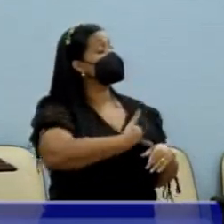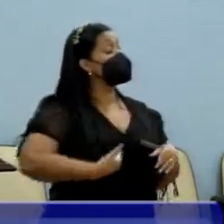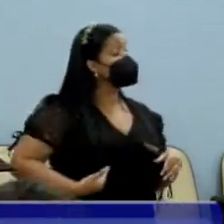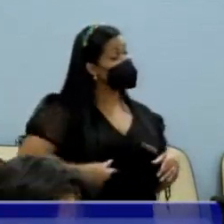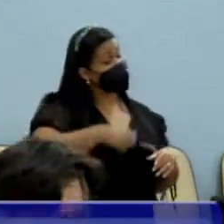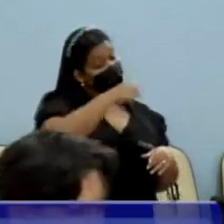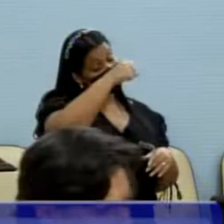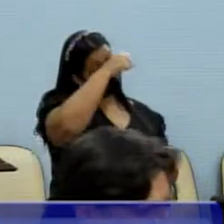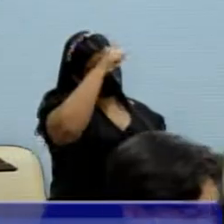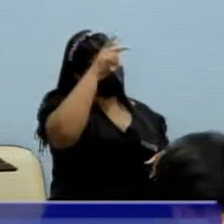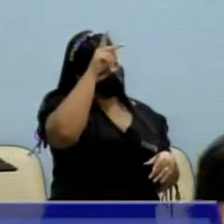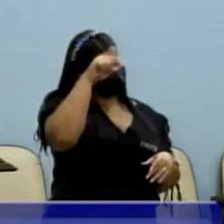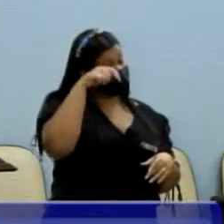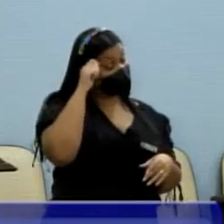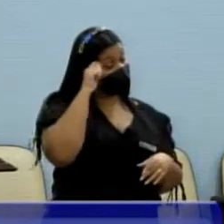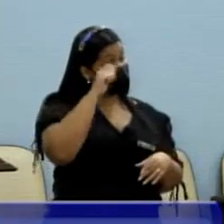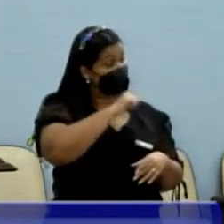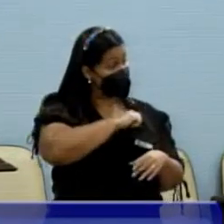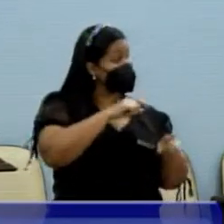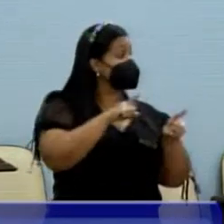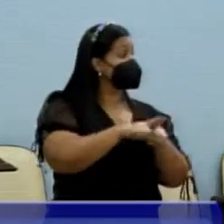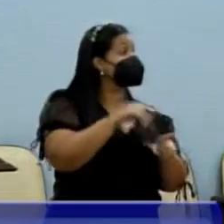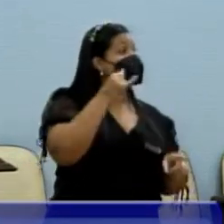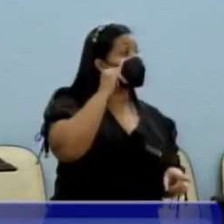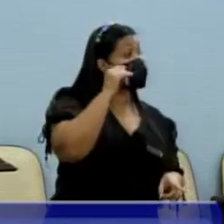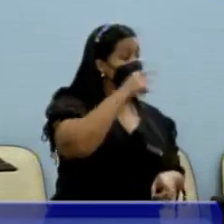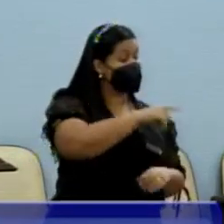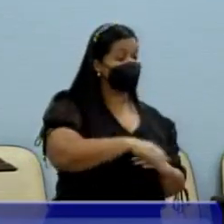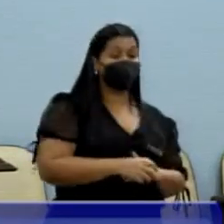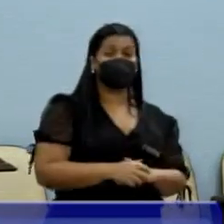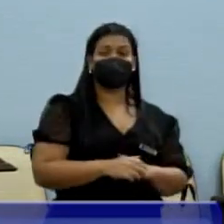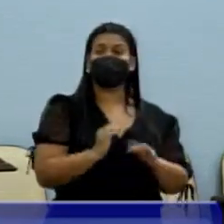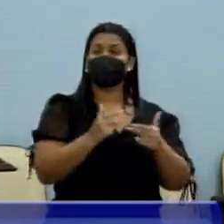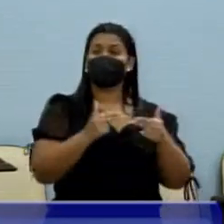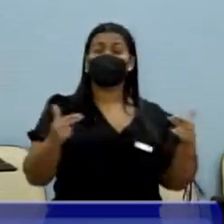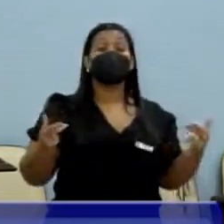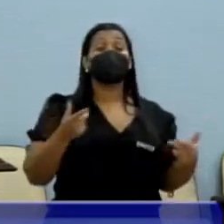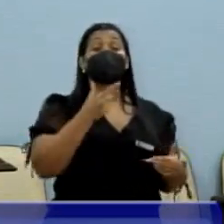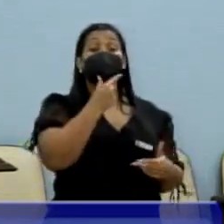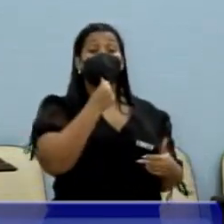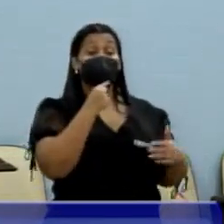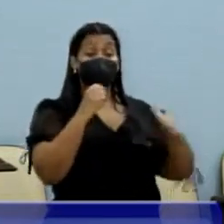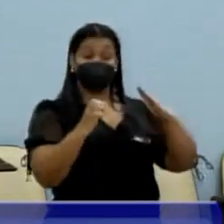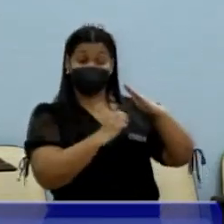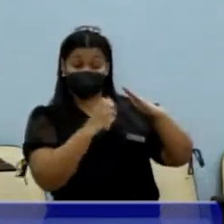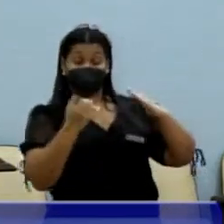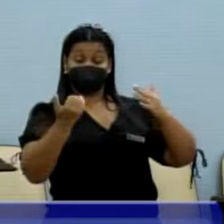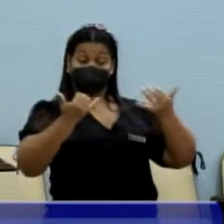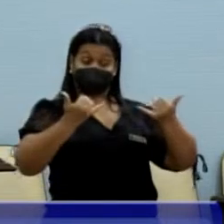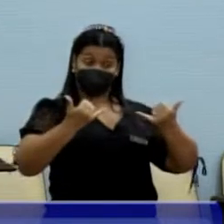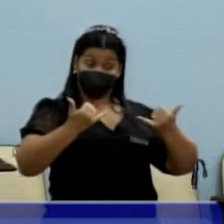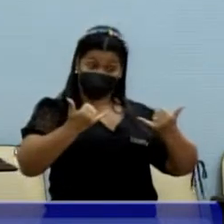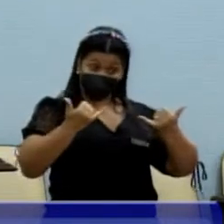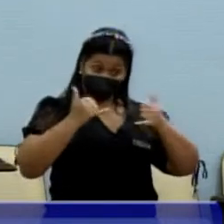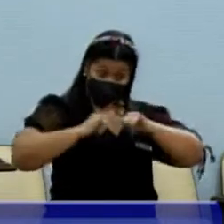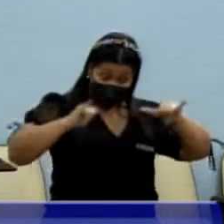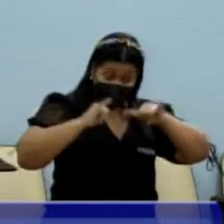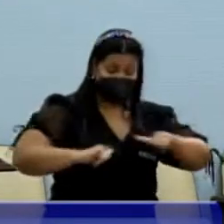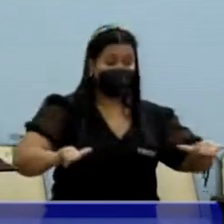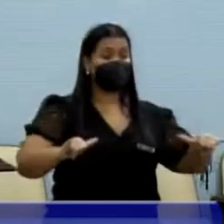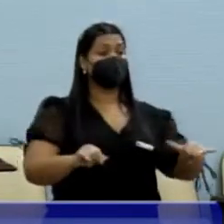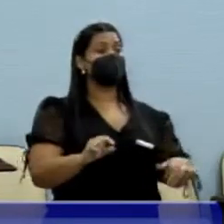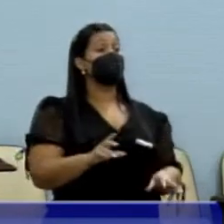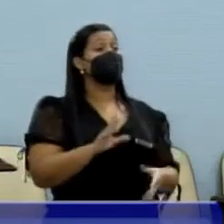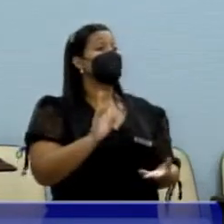aliás, vereador Cabo Júlio, que acaba de chegar, aquilo que um dos empresários falou é a mais pura verdade. A Prefeitura